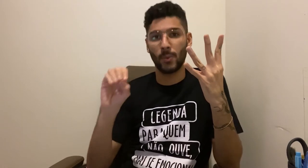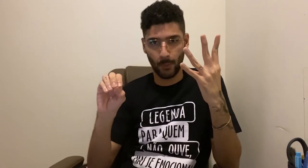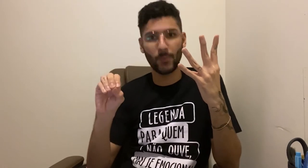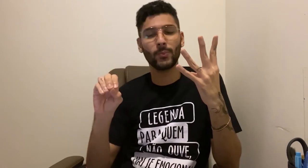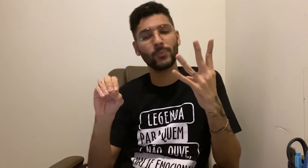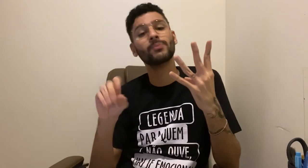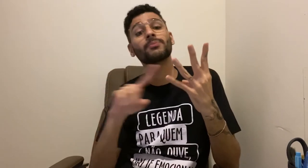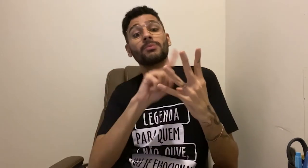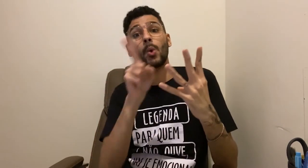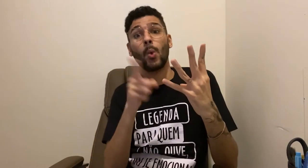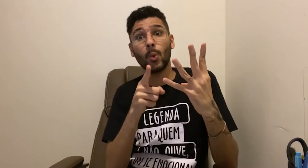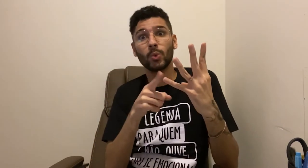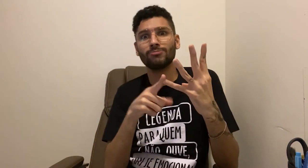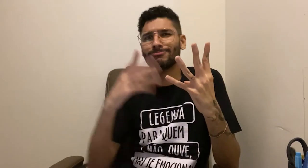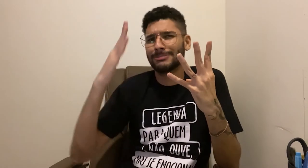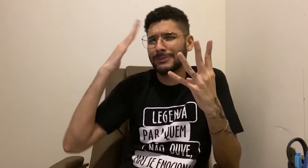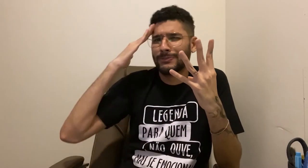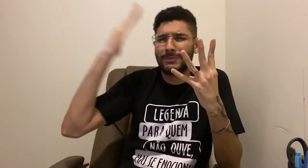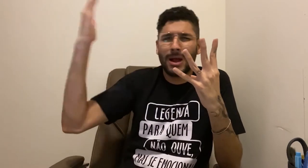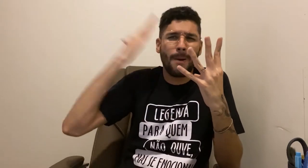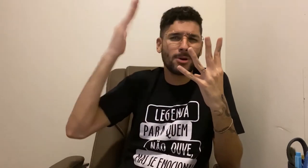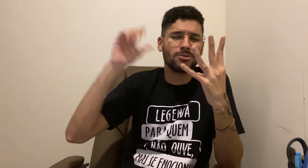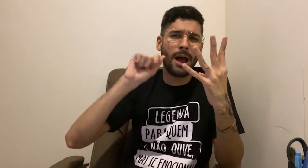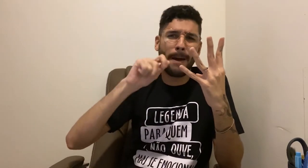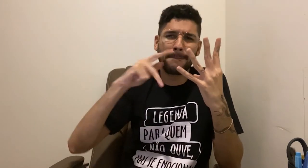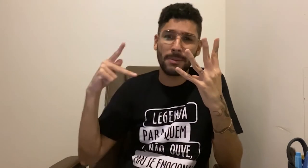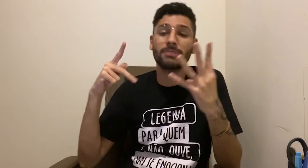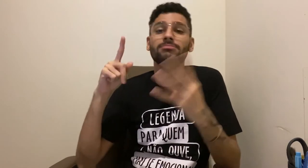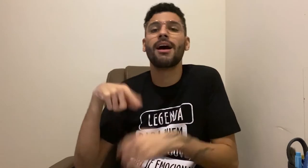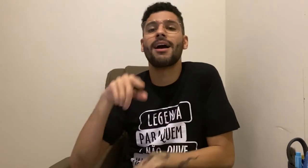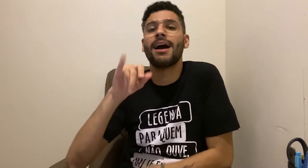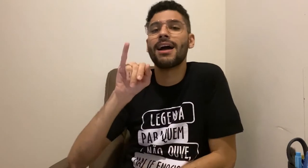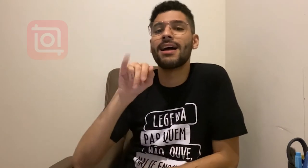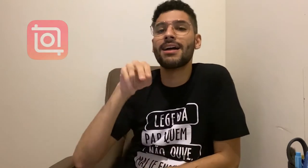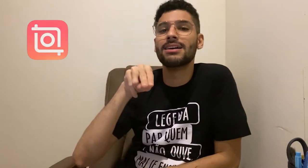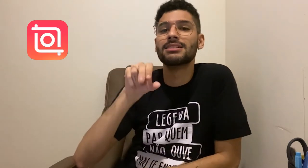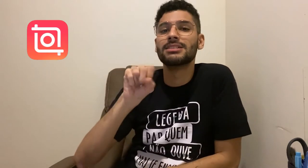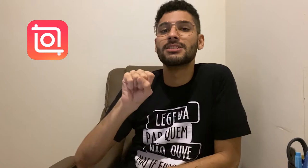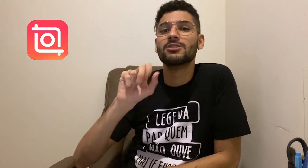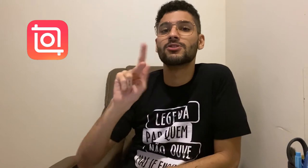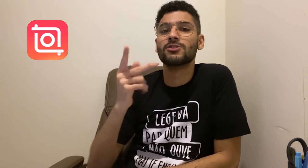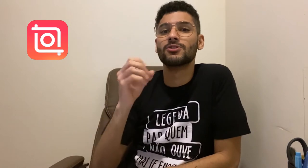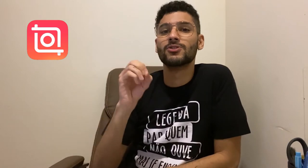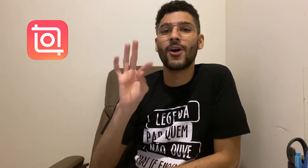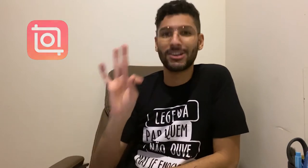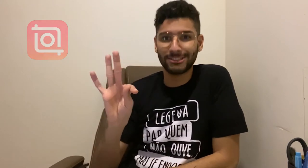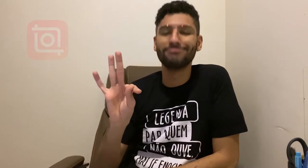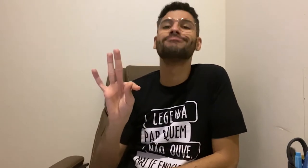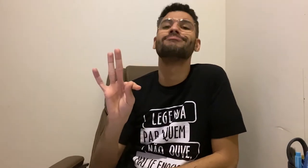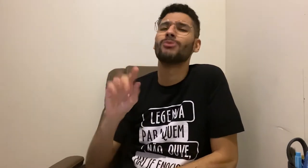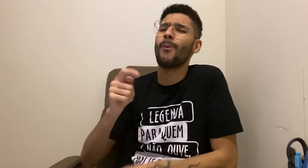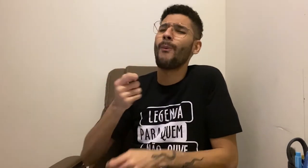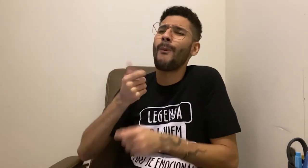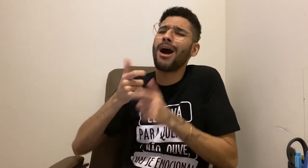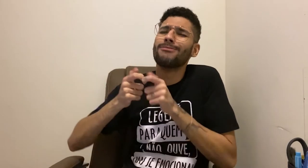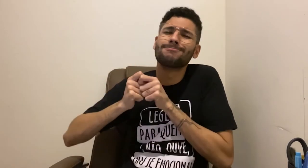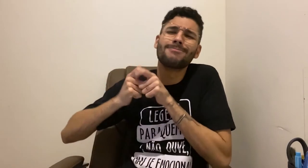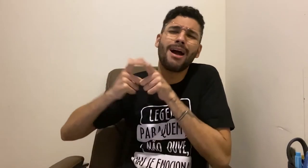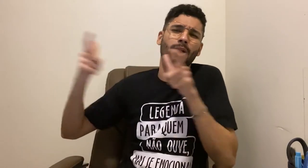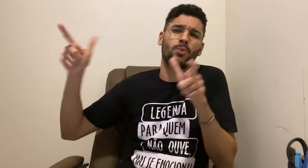aplicativo esse usado pela maioria das pessoas é o InShot Muitas pessoas gostam mais de usar